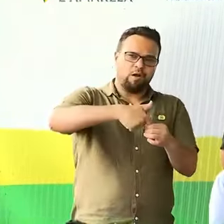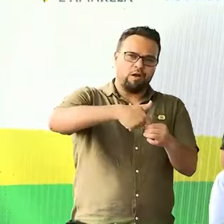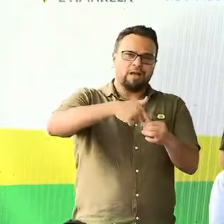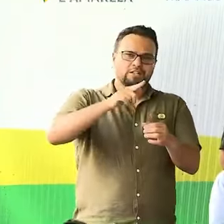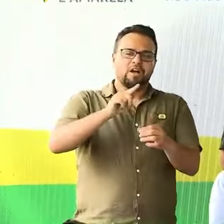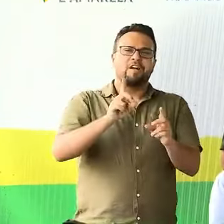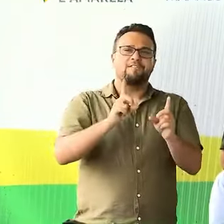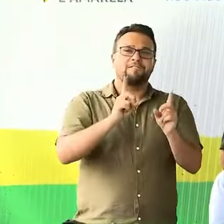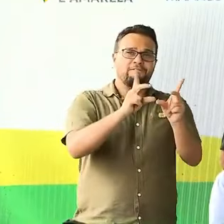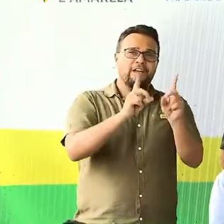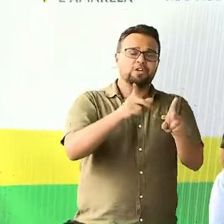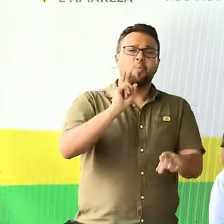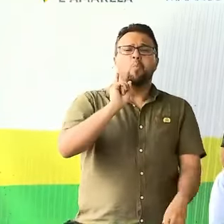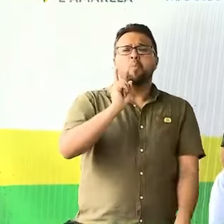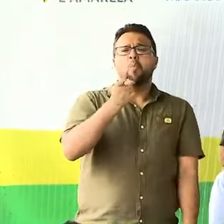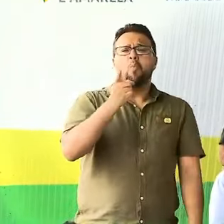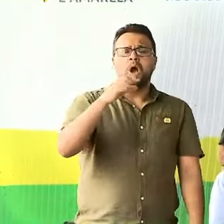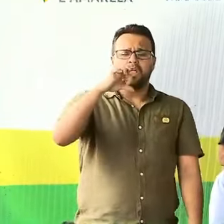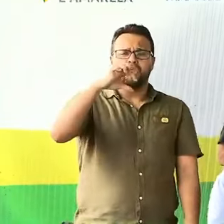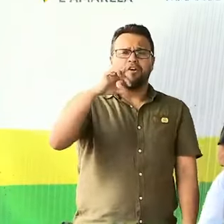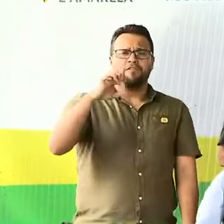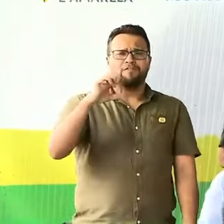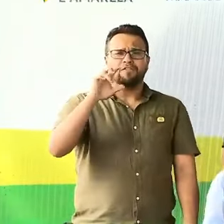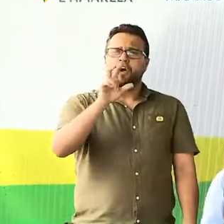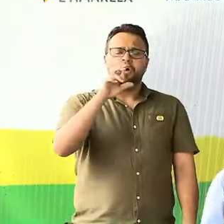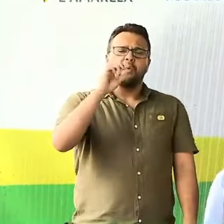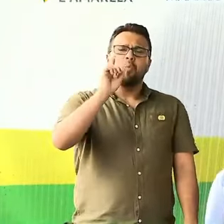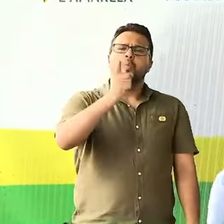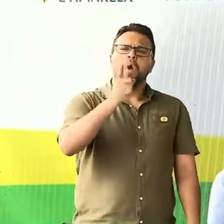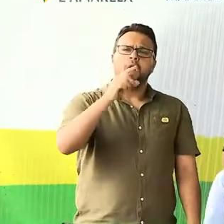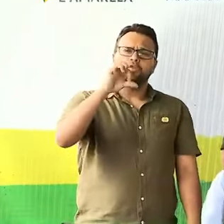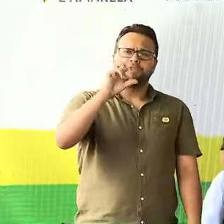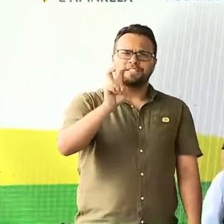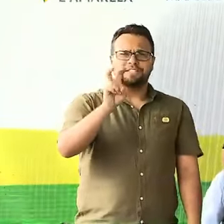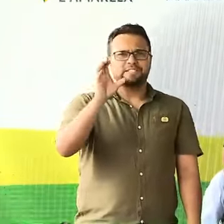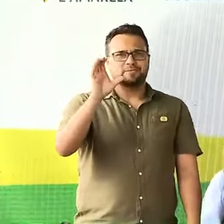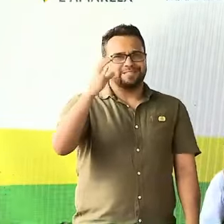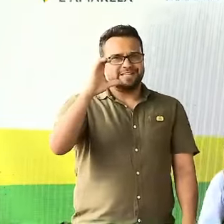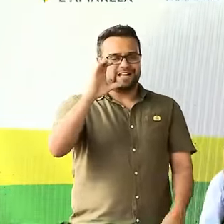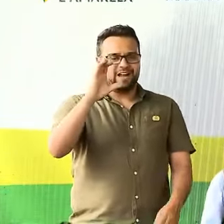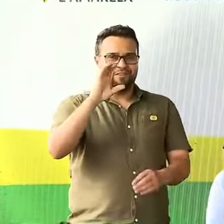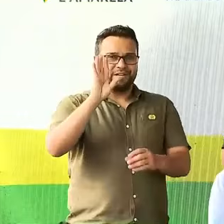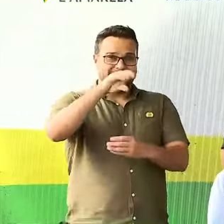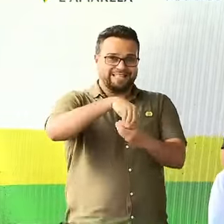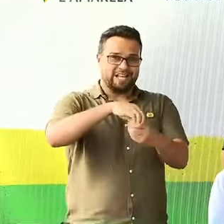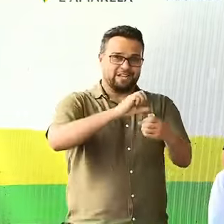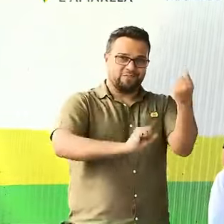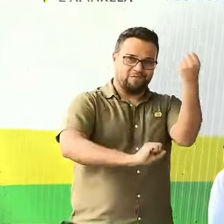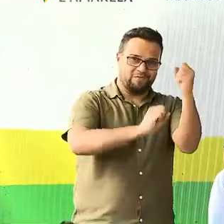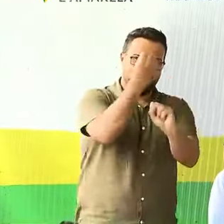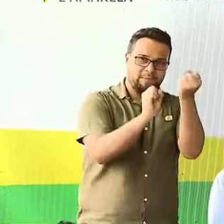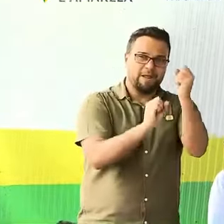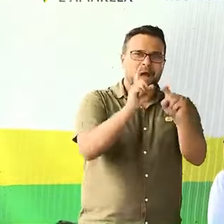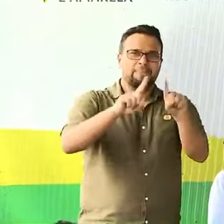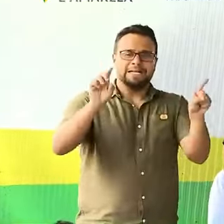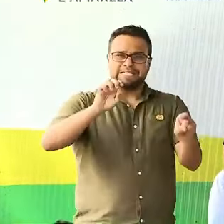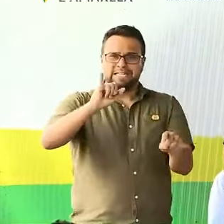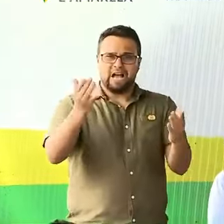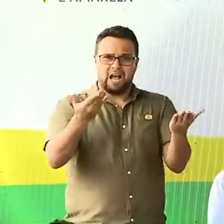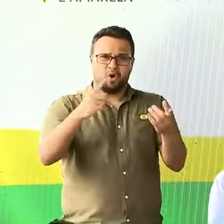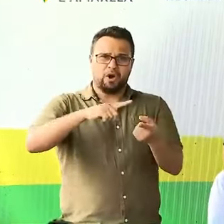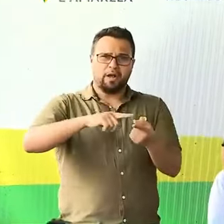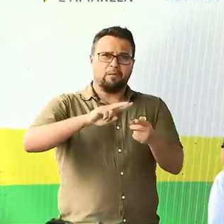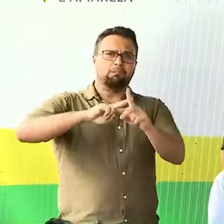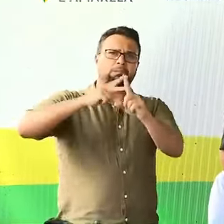na casa de 1 real e 95 centavos. Se está 6, 7 reais o